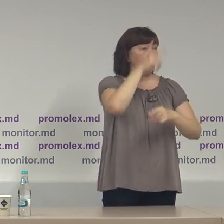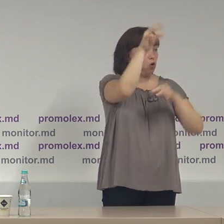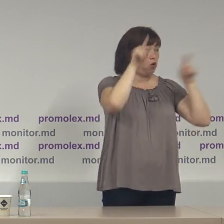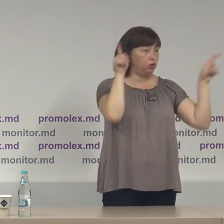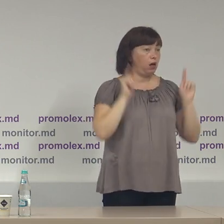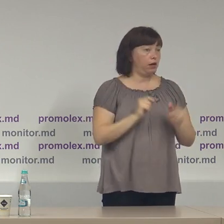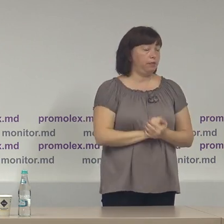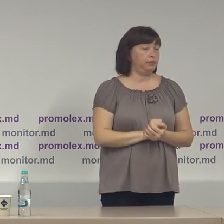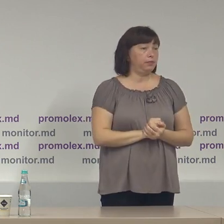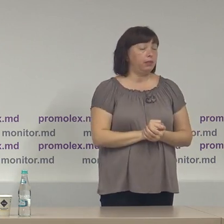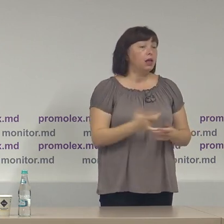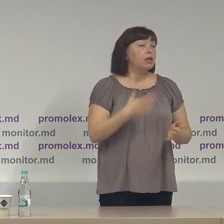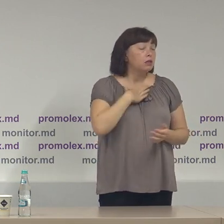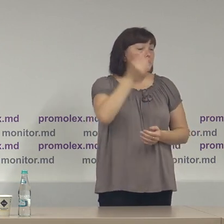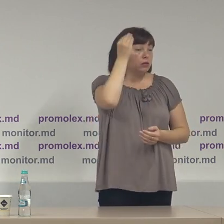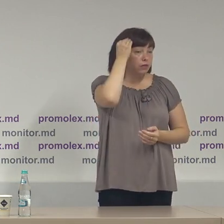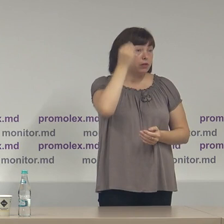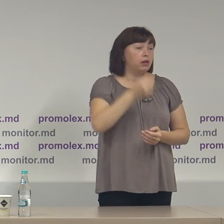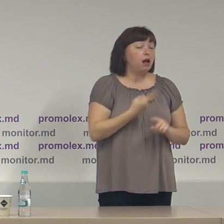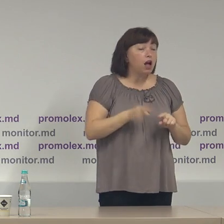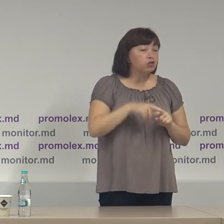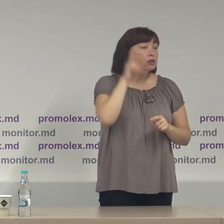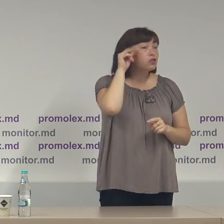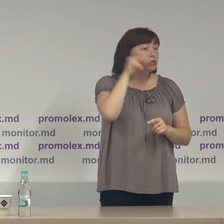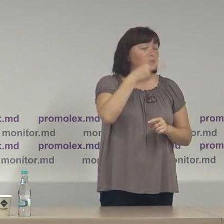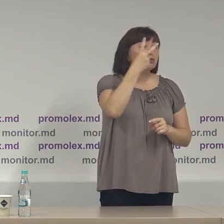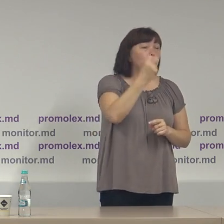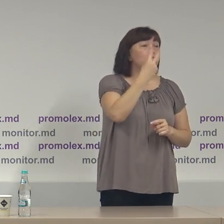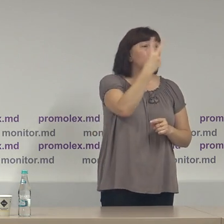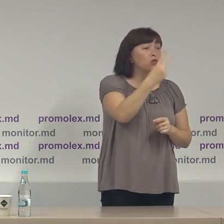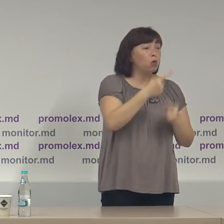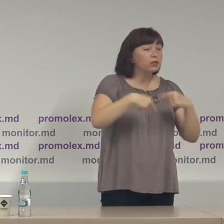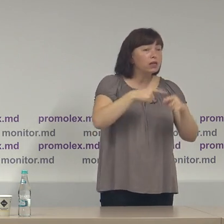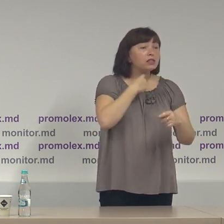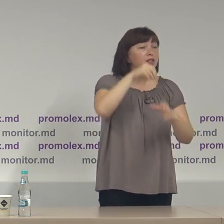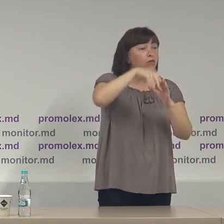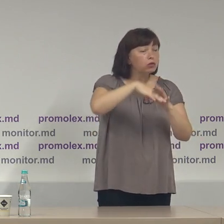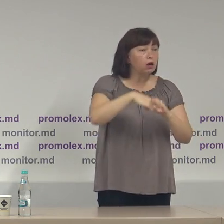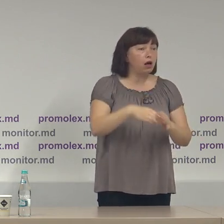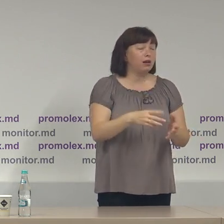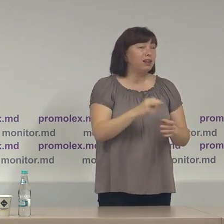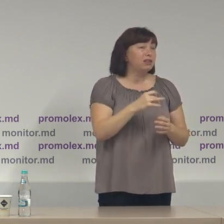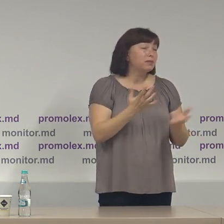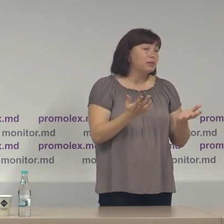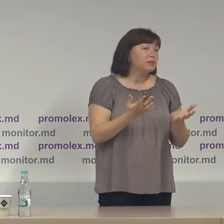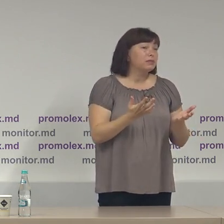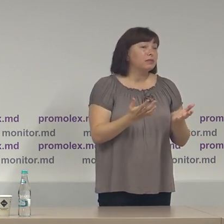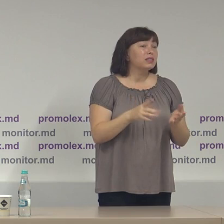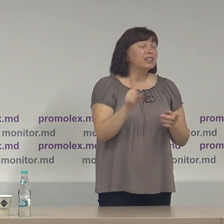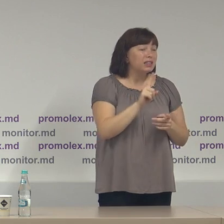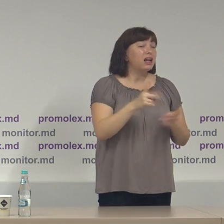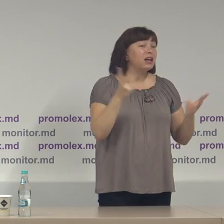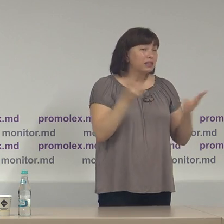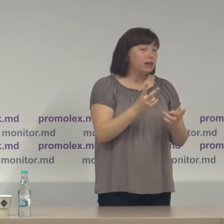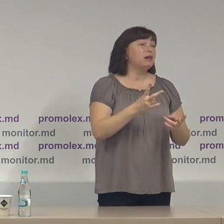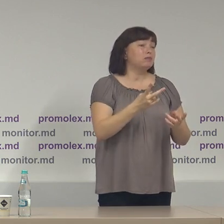țării. Din punctul nostru de vedere, această cifră de 202 secții de votare, dincolo de faptul că ar fi